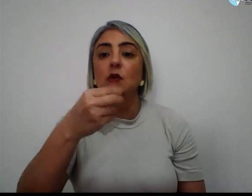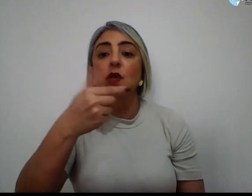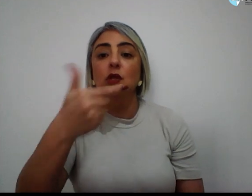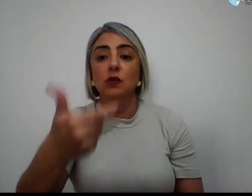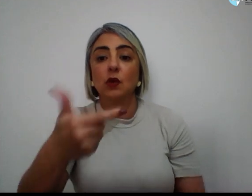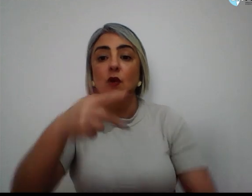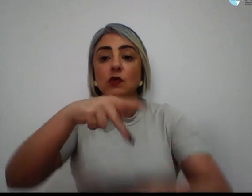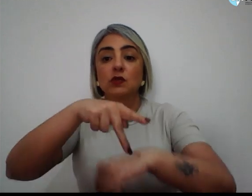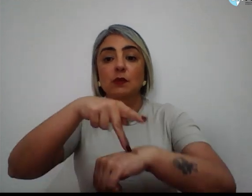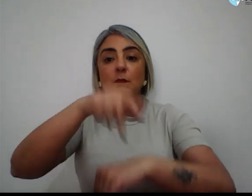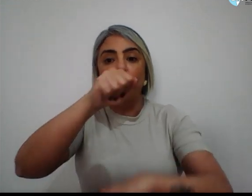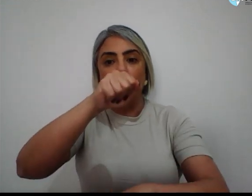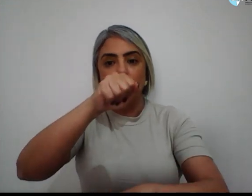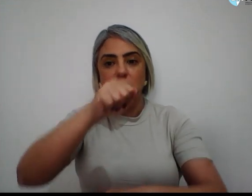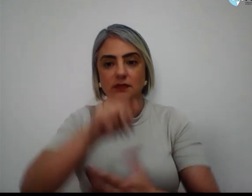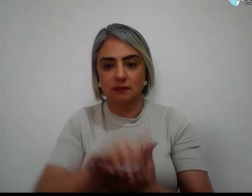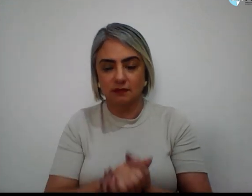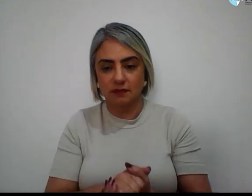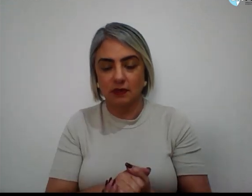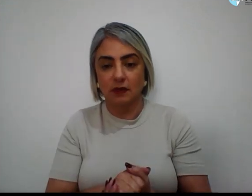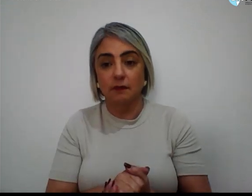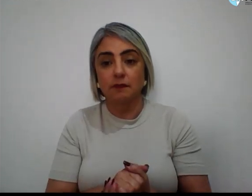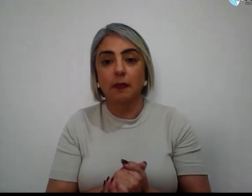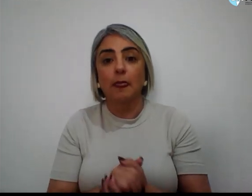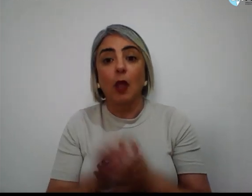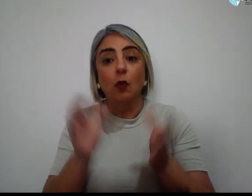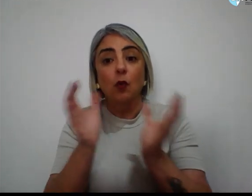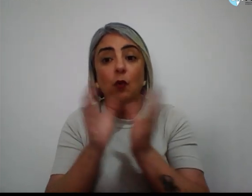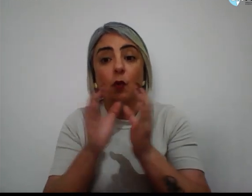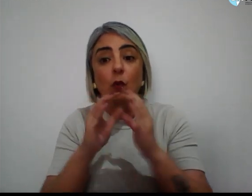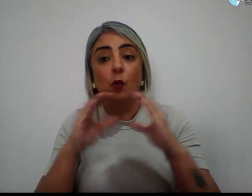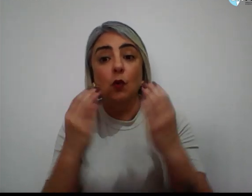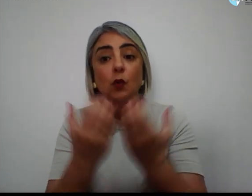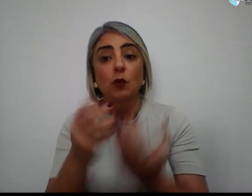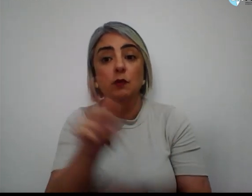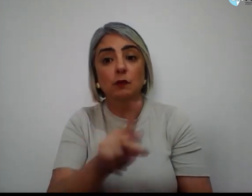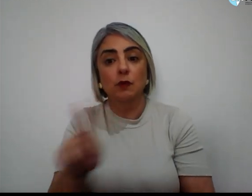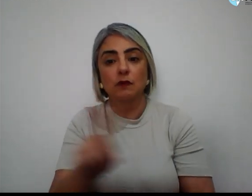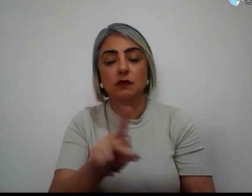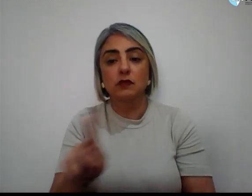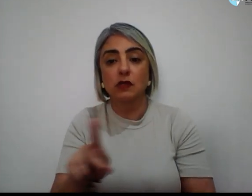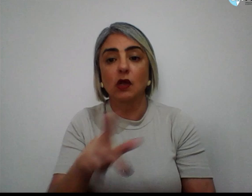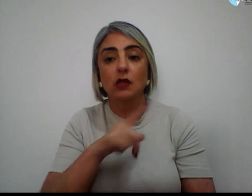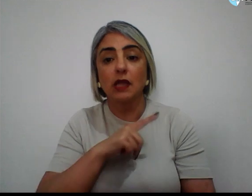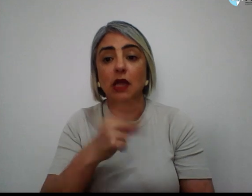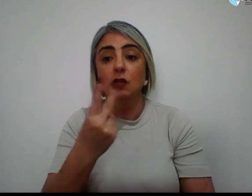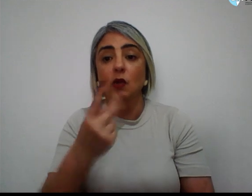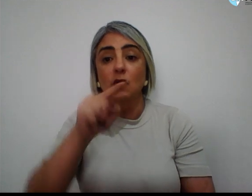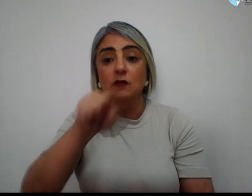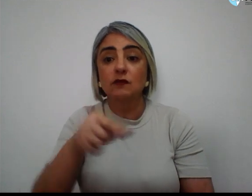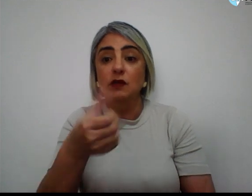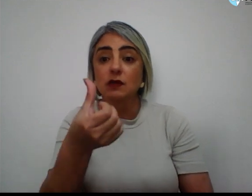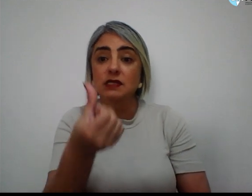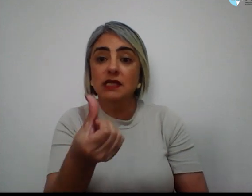pós-graduação. O corpo docente conta com cerca de 2,6 mil professores.